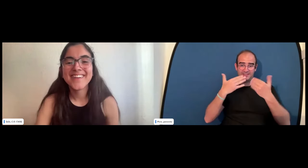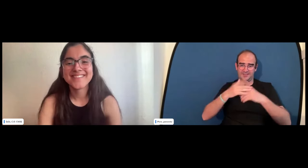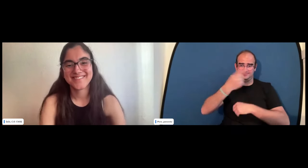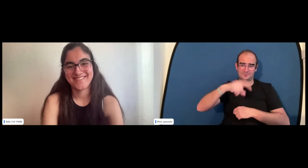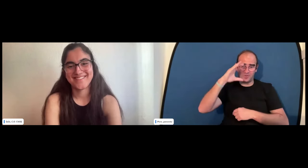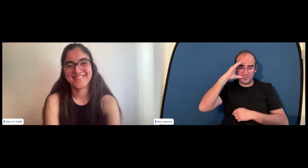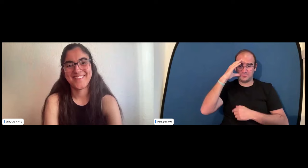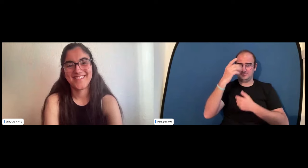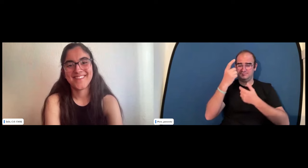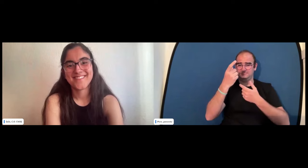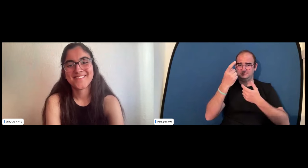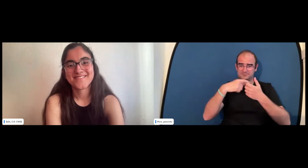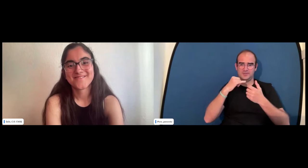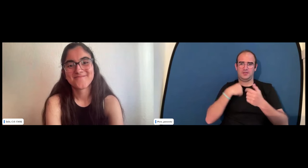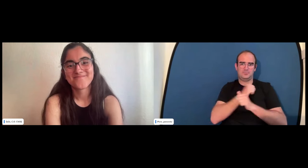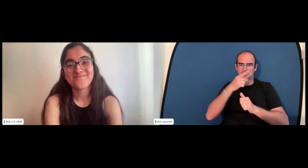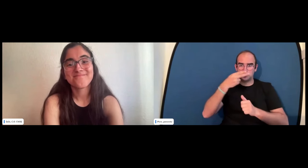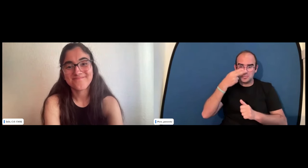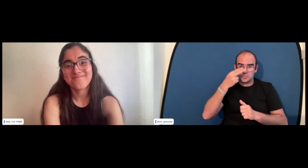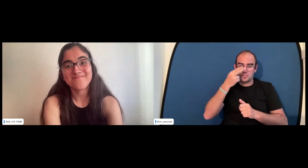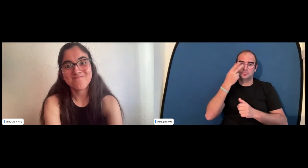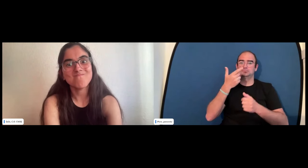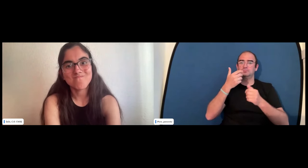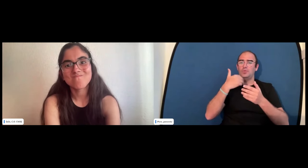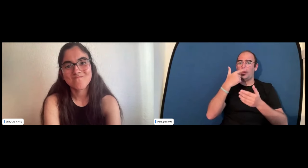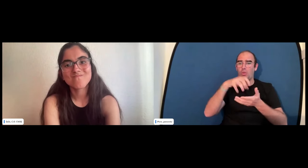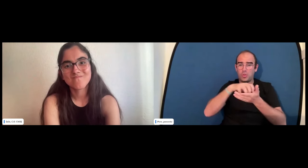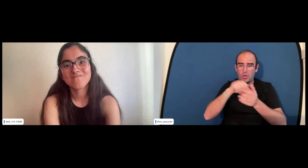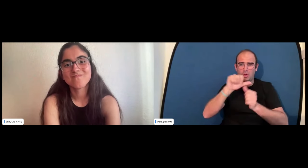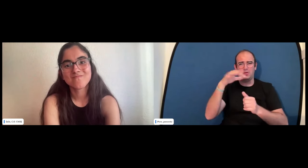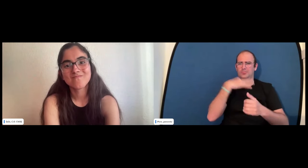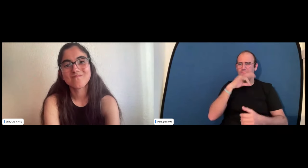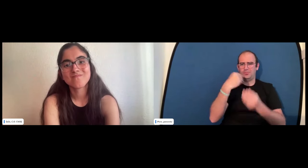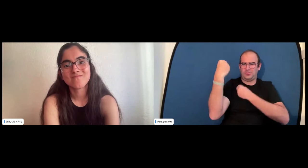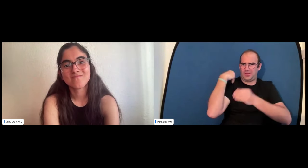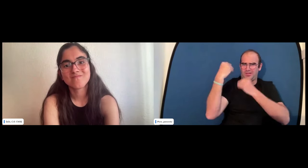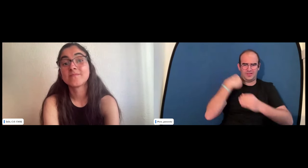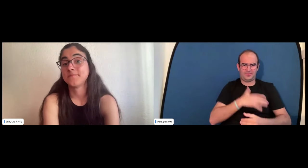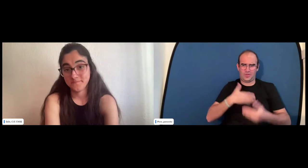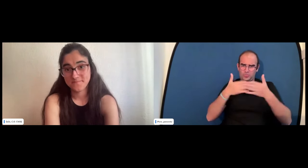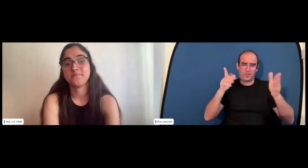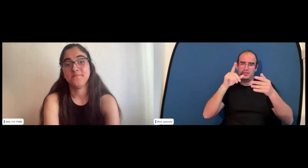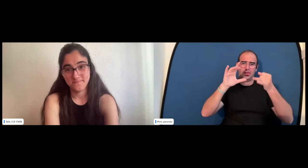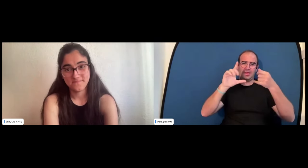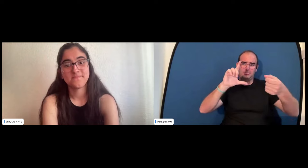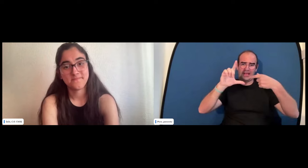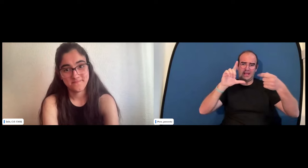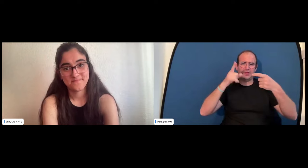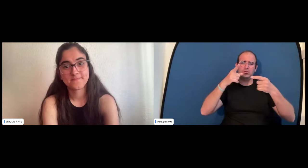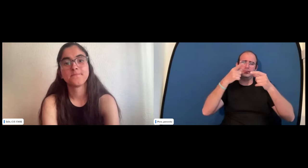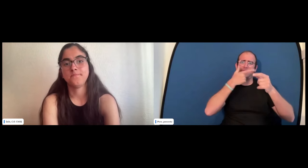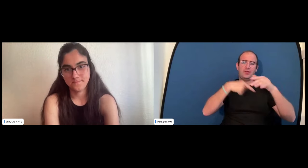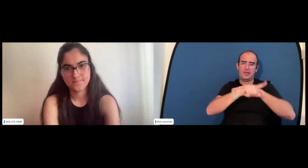antes de cerrar? Nada muchísimas gracias a todas y a todos que espero que haya sido un éxito y